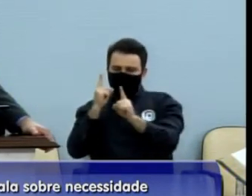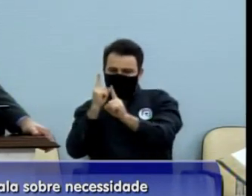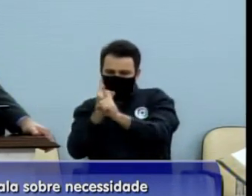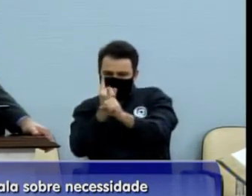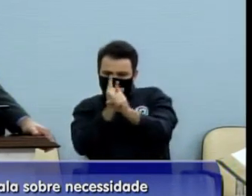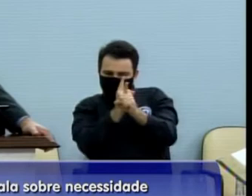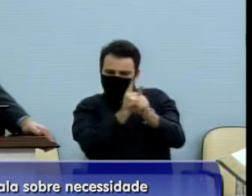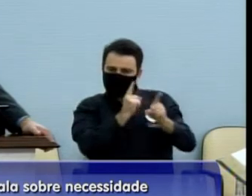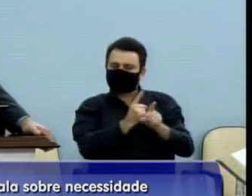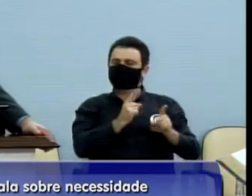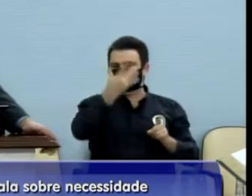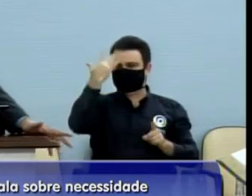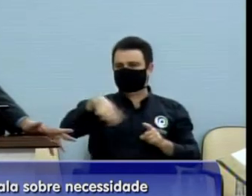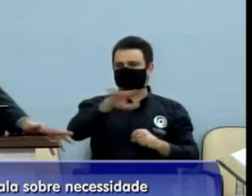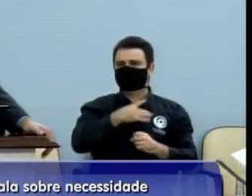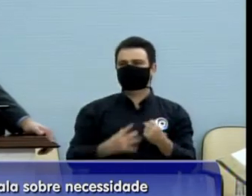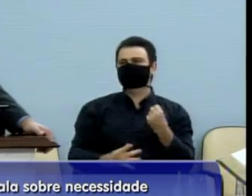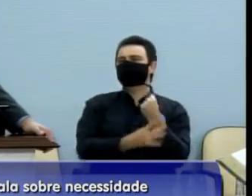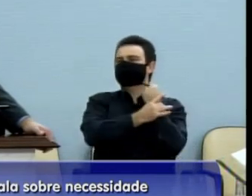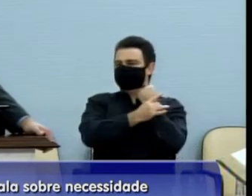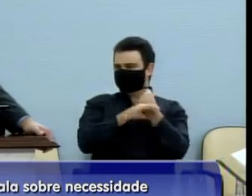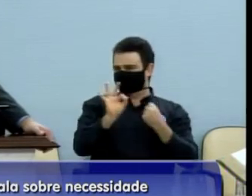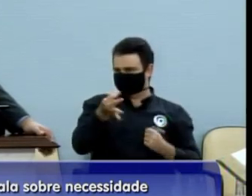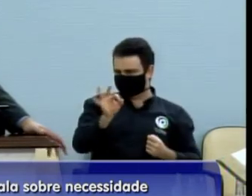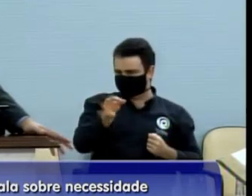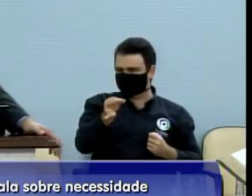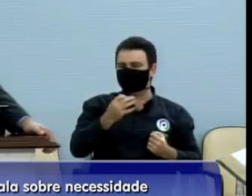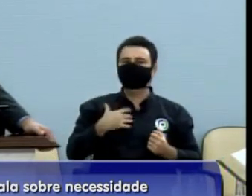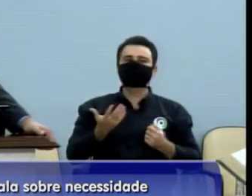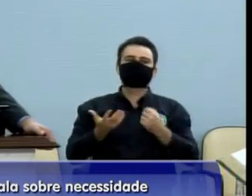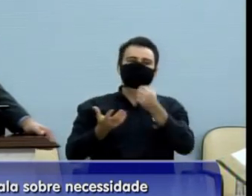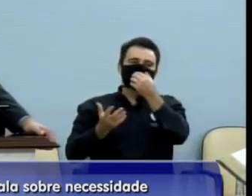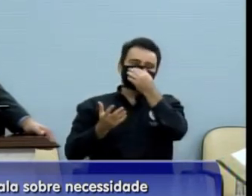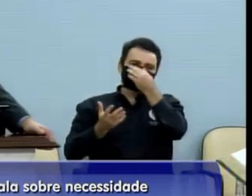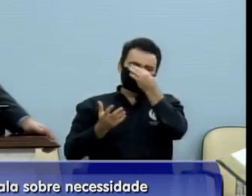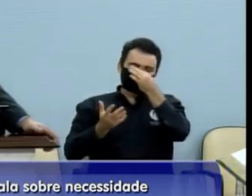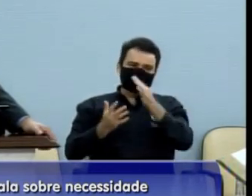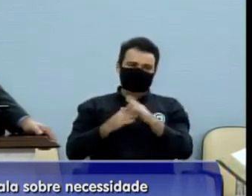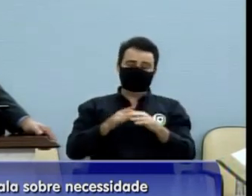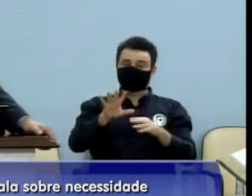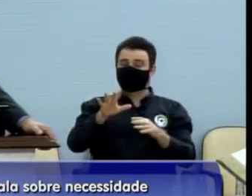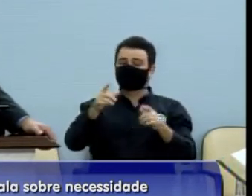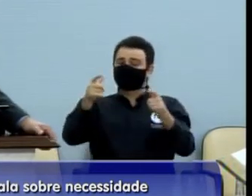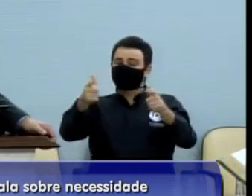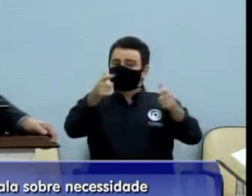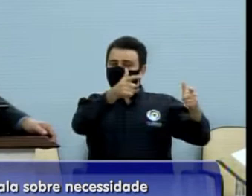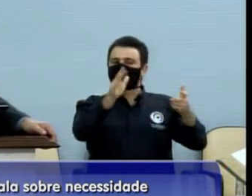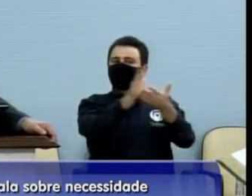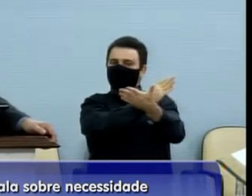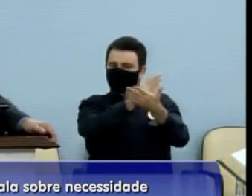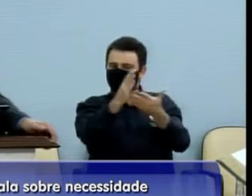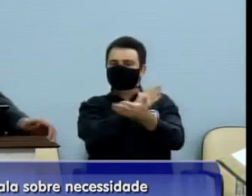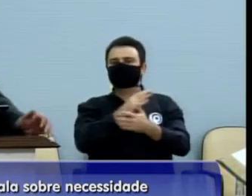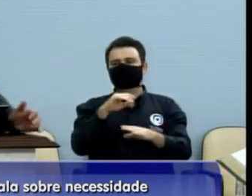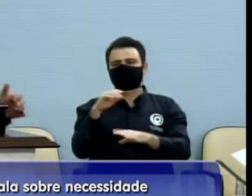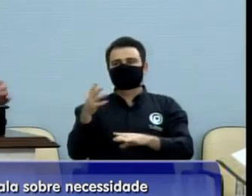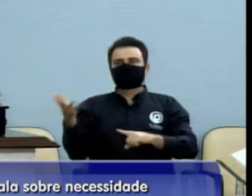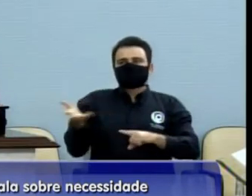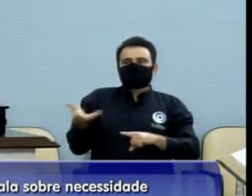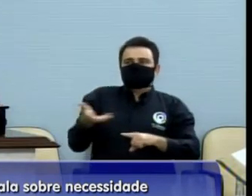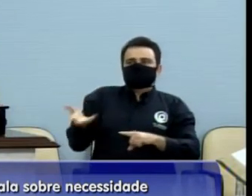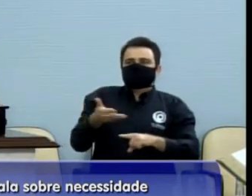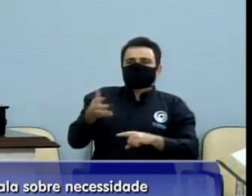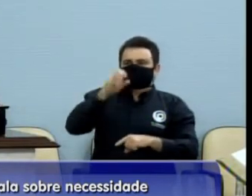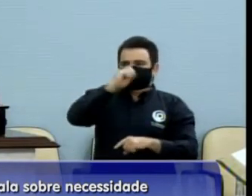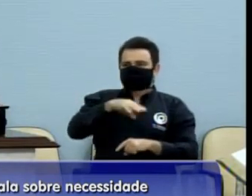segurança à população, e não na questão de alguns lugares ainda ser punitivo. Então, deixo esse registro e